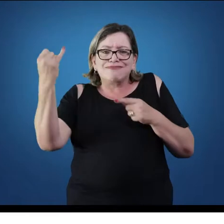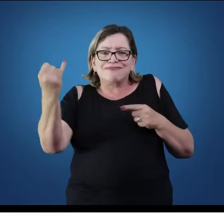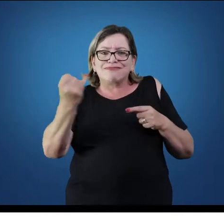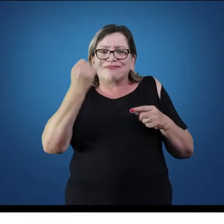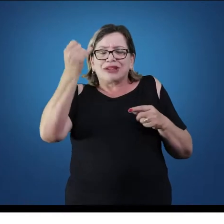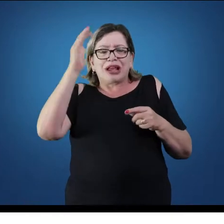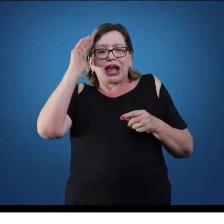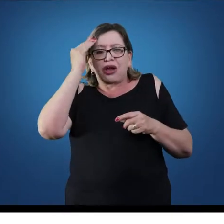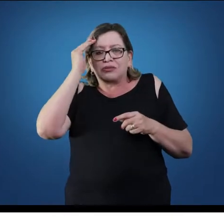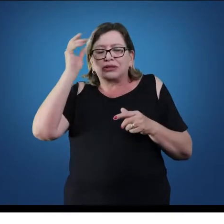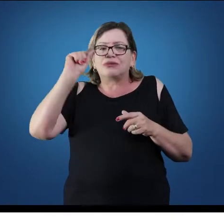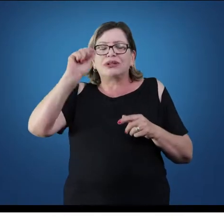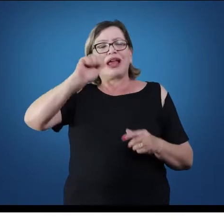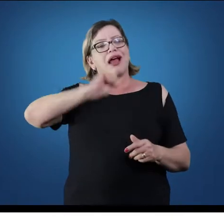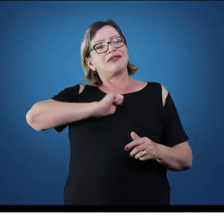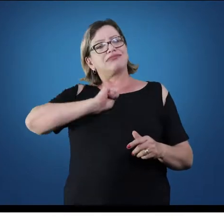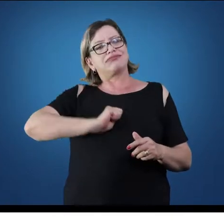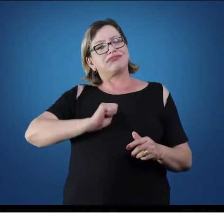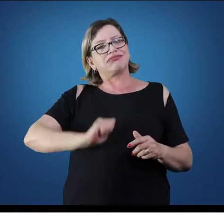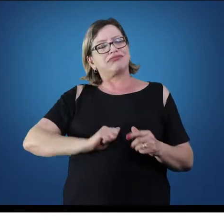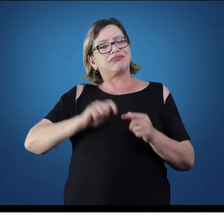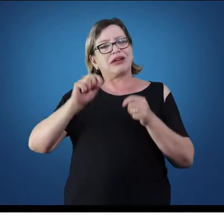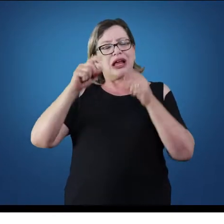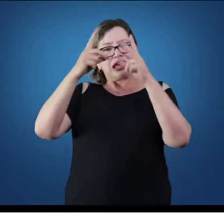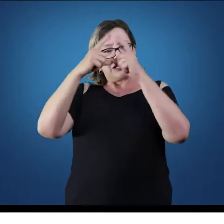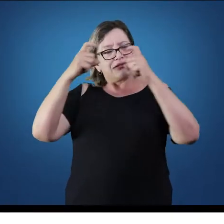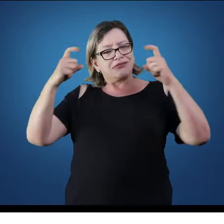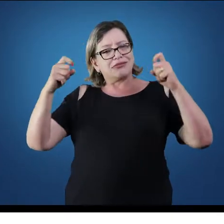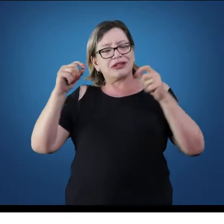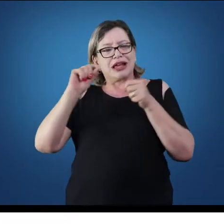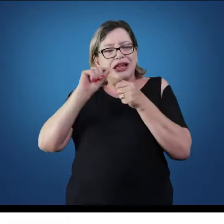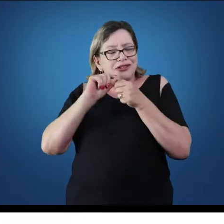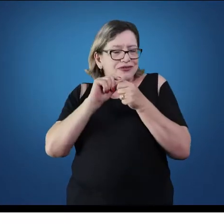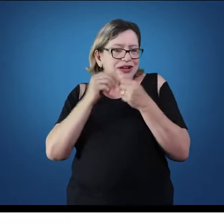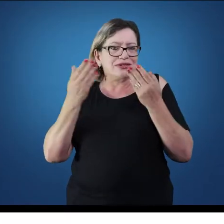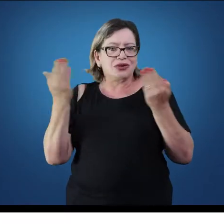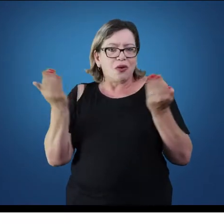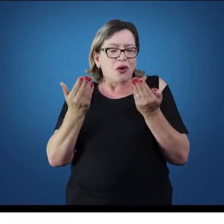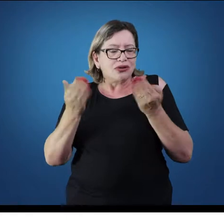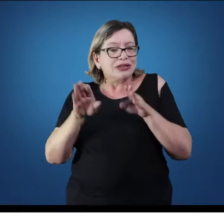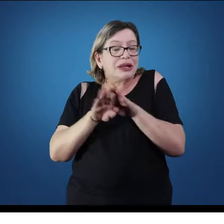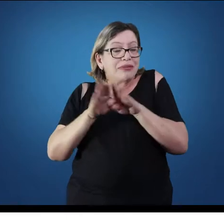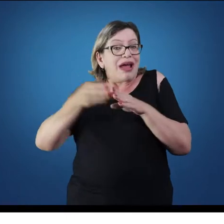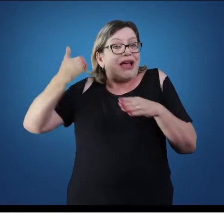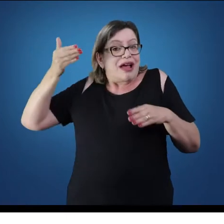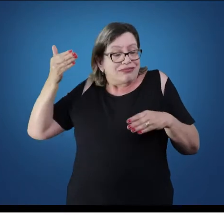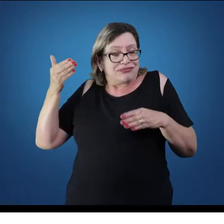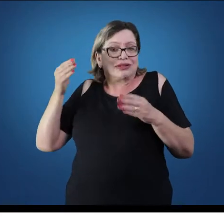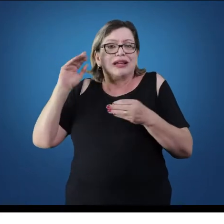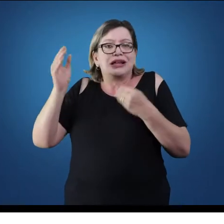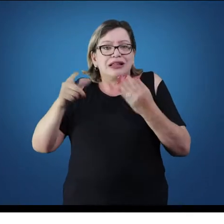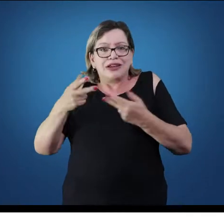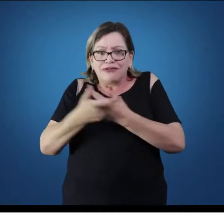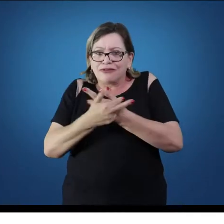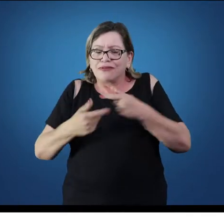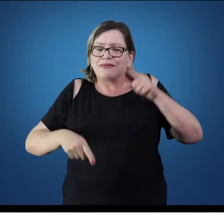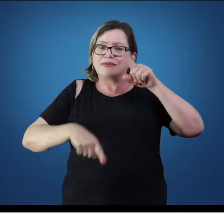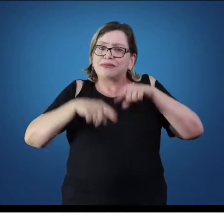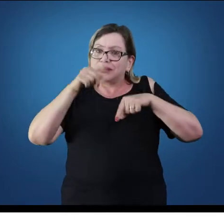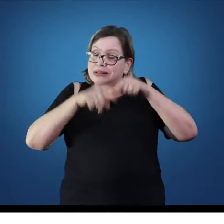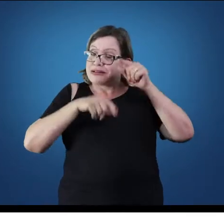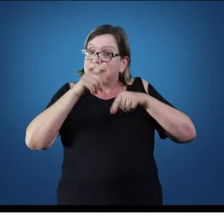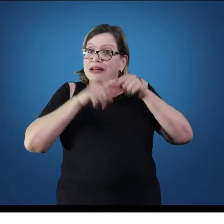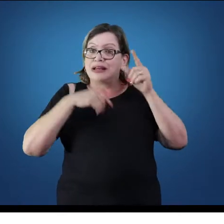do que a anatomia traz para a ciência hoje e também no seu passado. Então tem uma série de documentos que é importante